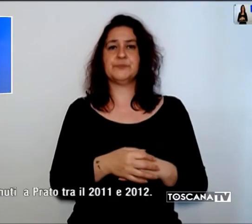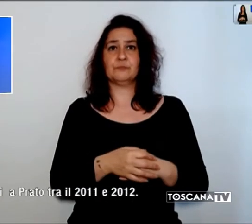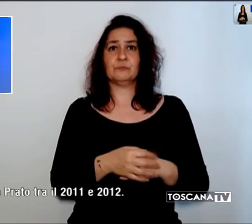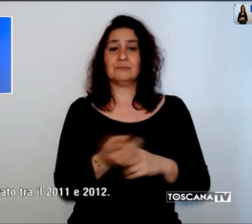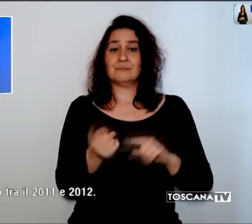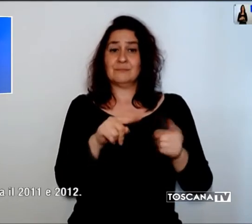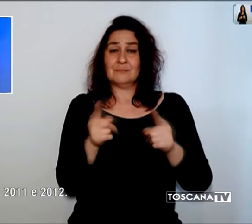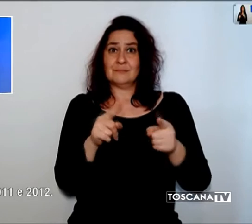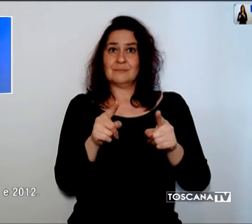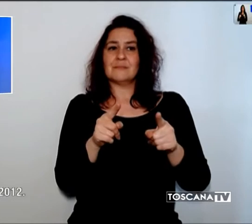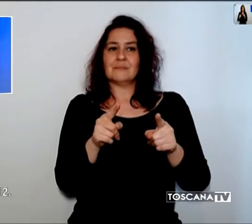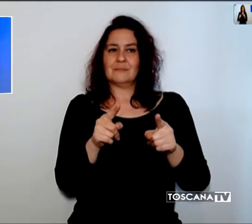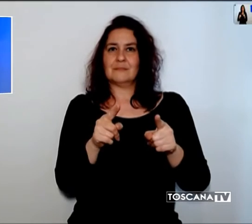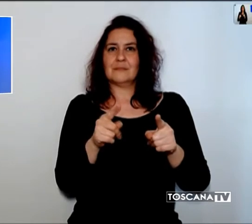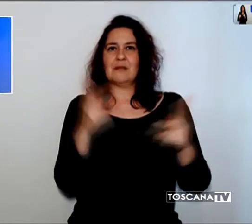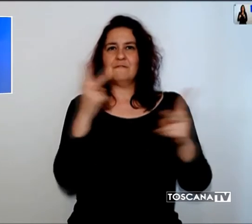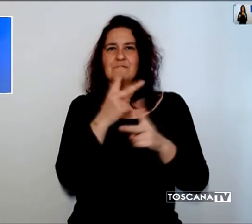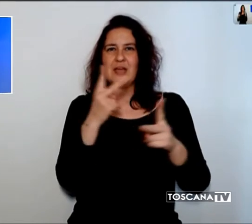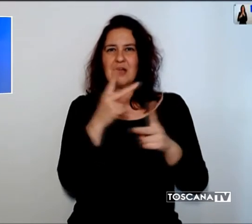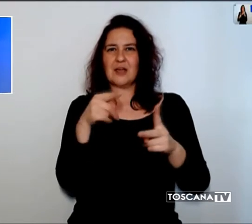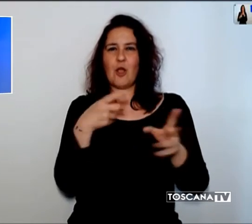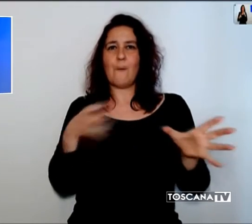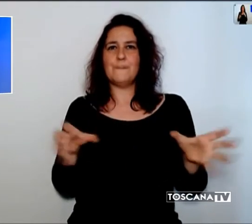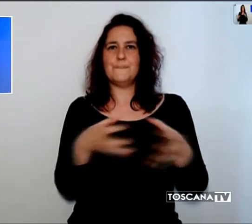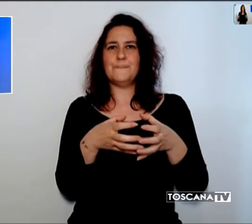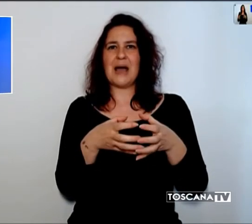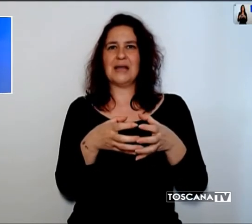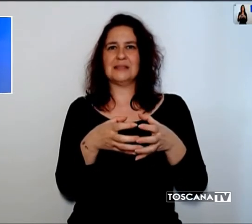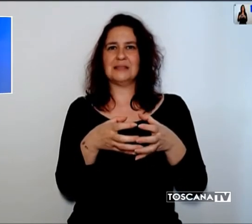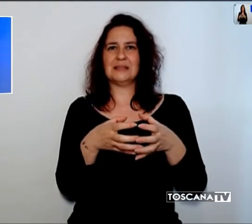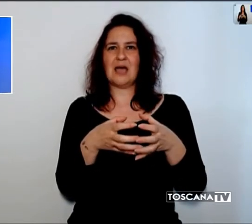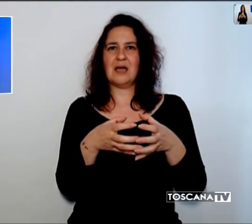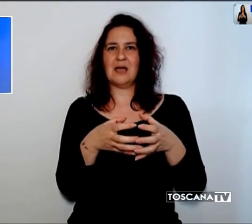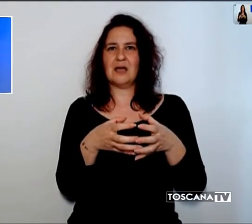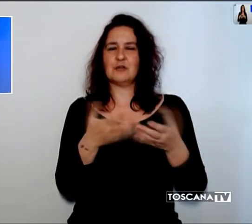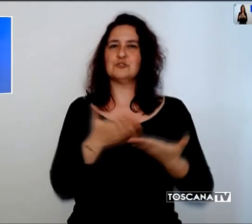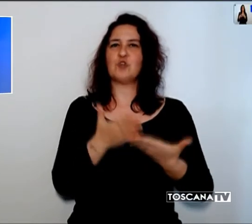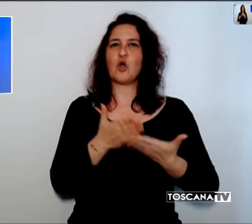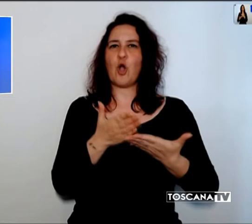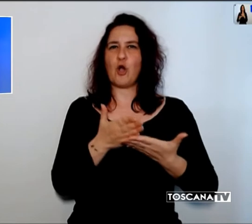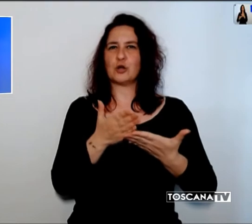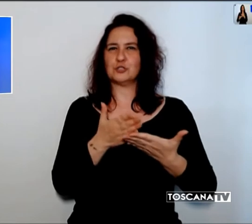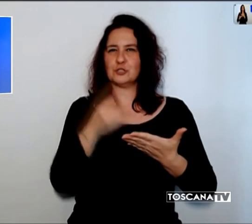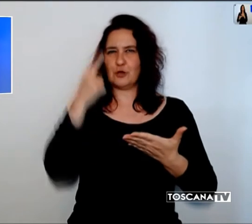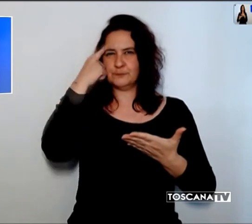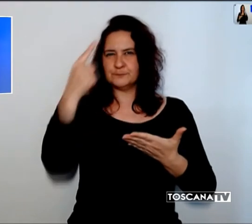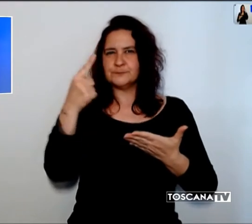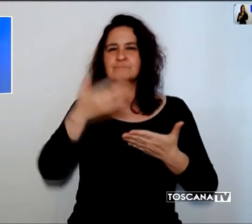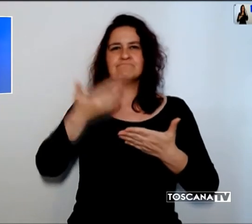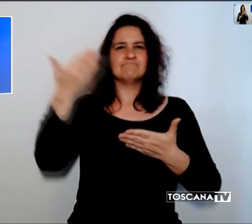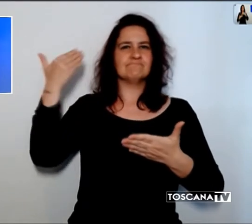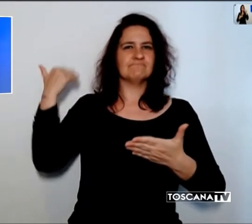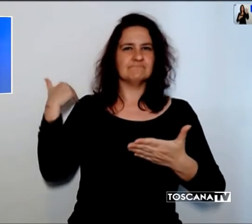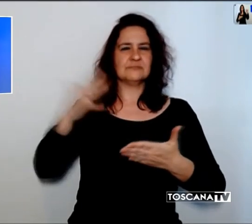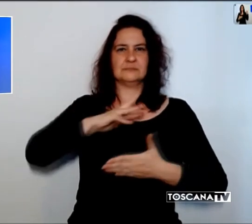i componenti della cosiddetta banda del soccorso, gruppo al quale furono adebitati scippi, rapine